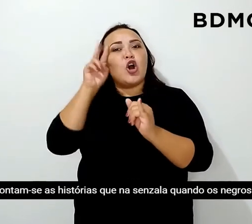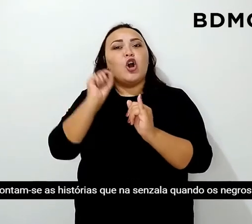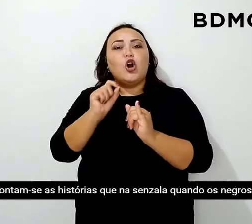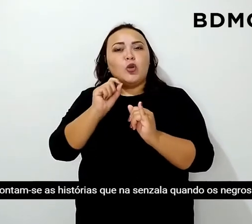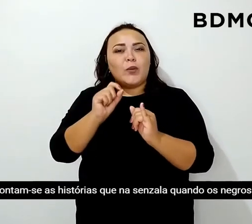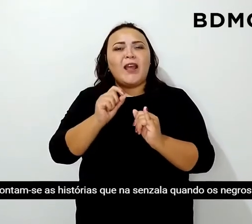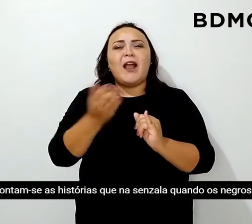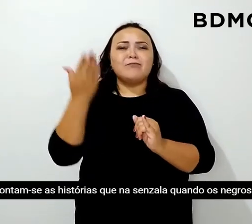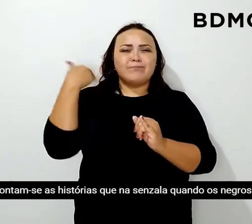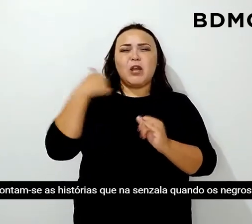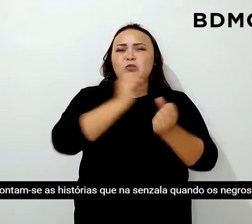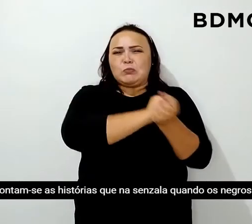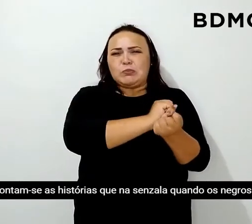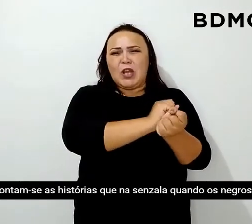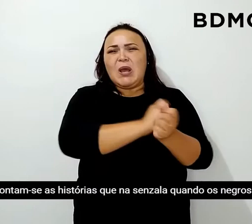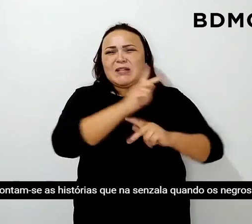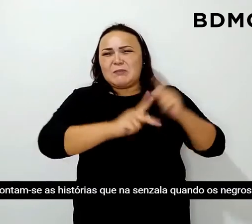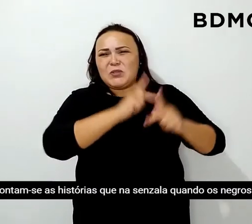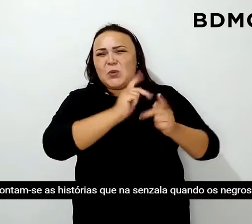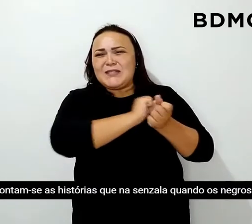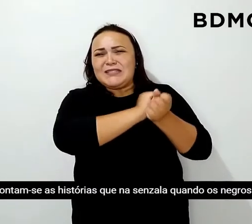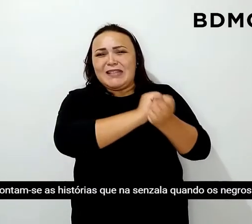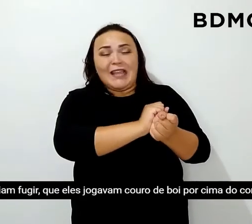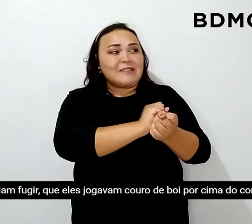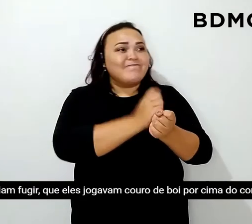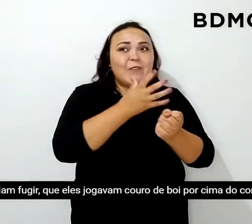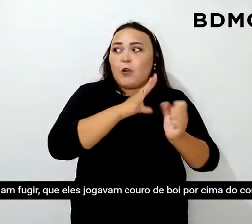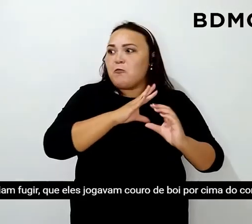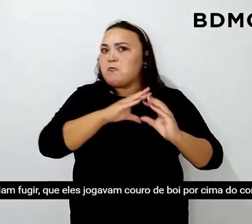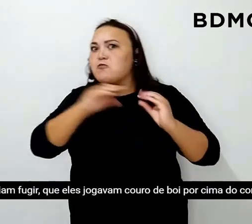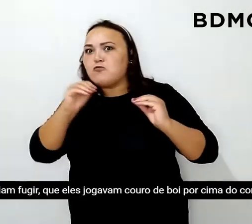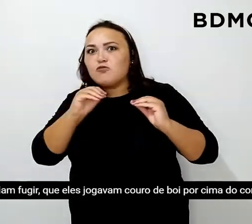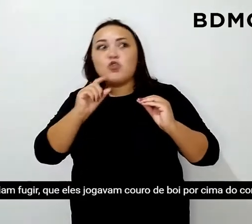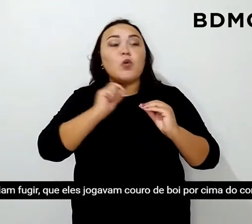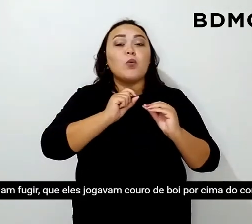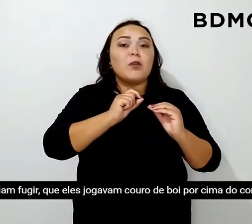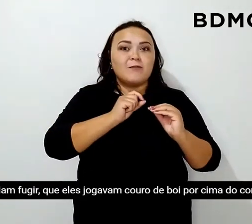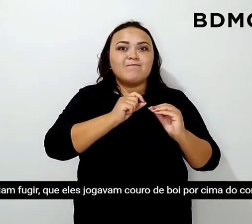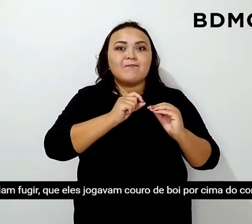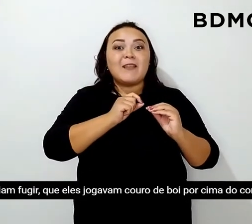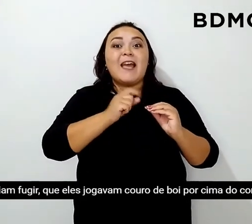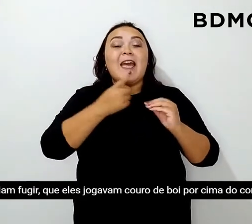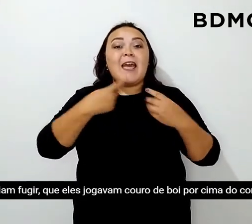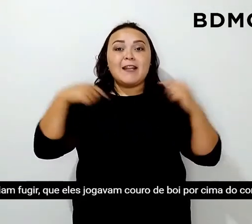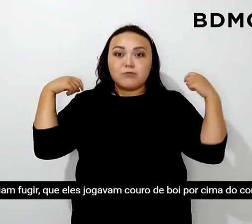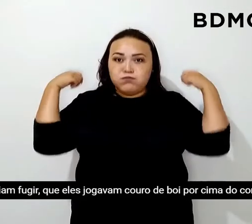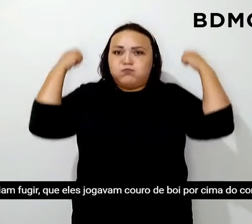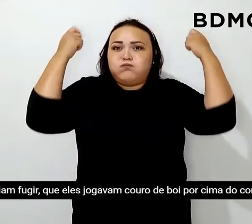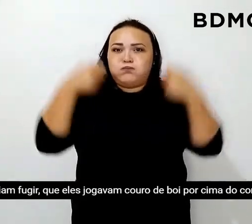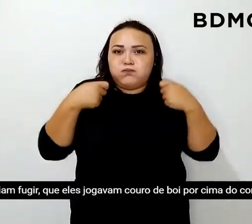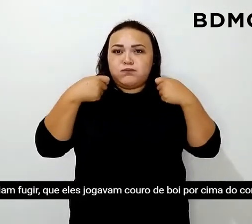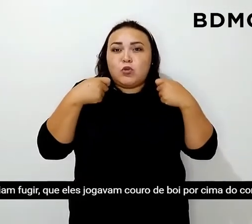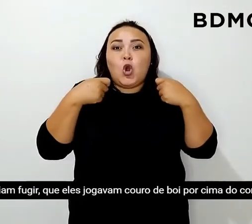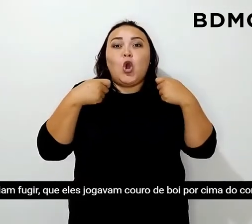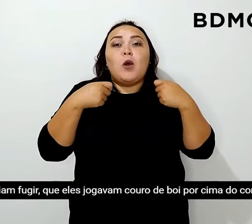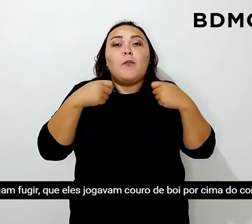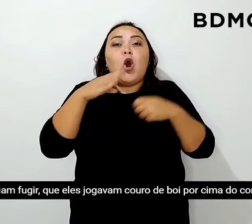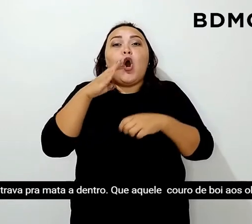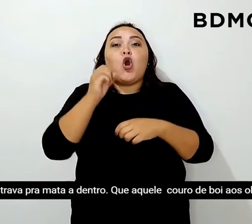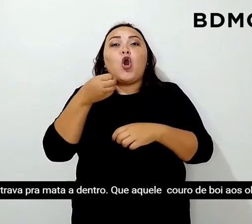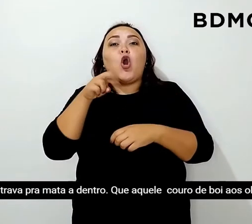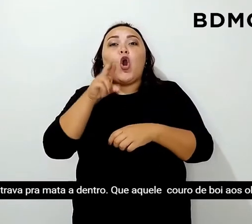histórias que na senzala, quando os negros iam fugir, que eles jogavam um couro de boi por cima do